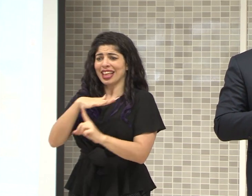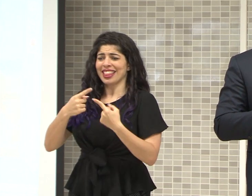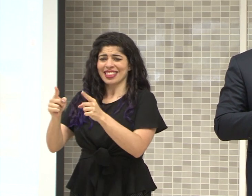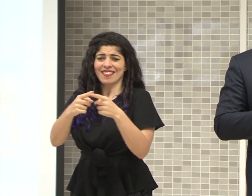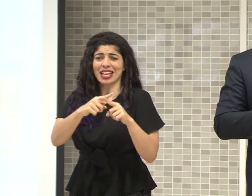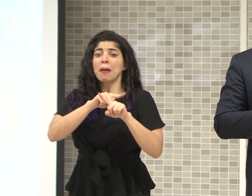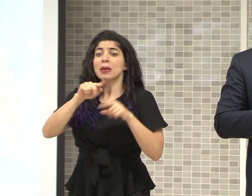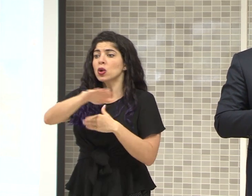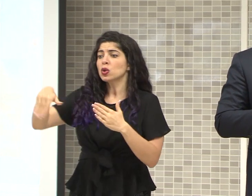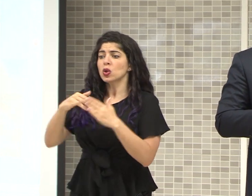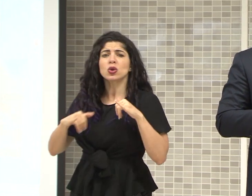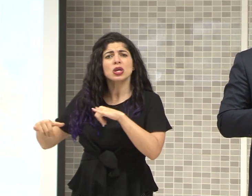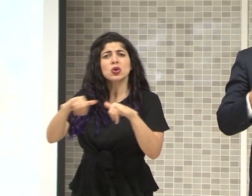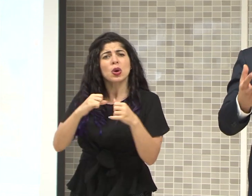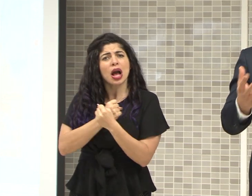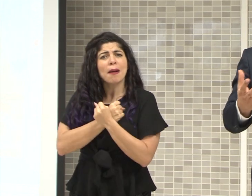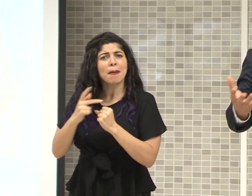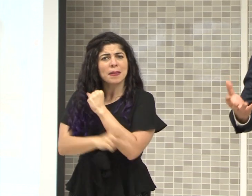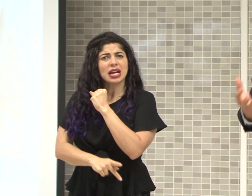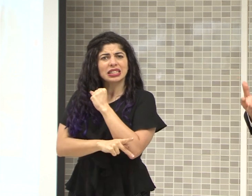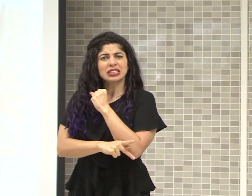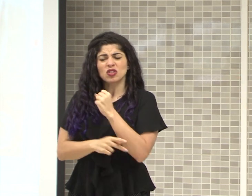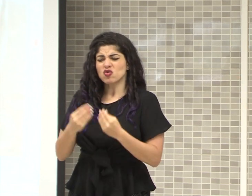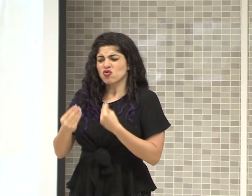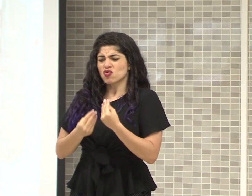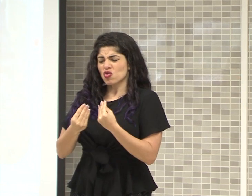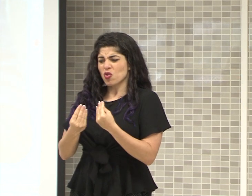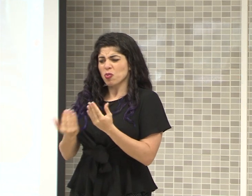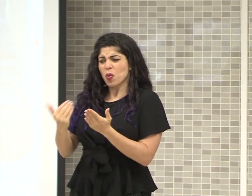país. ¿Cómo reivindicamos lo que somos?